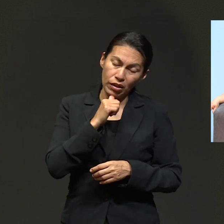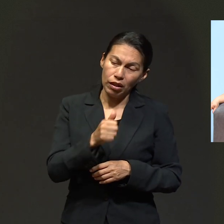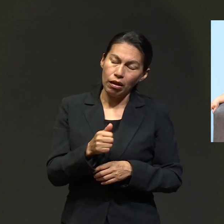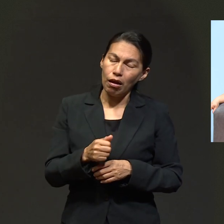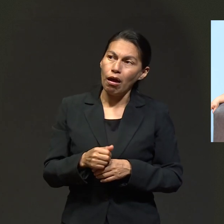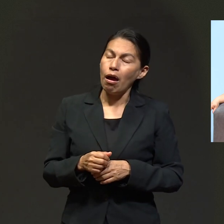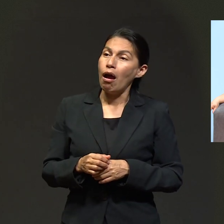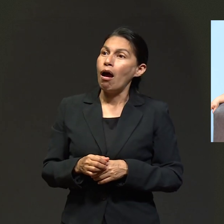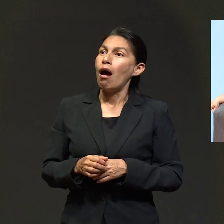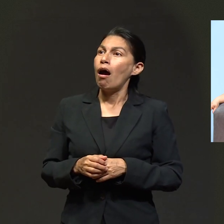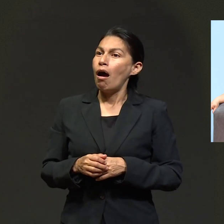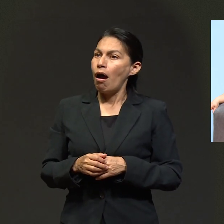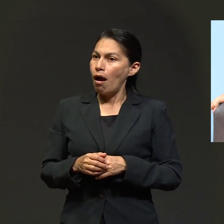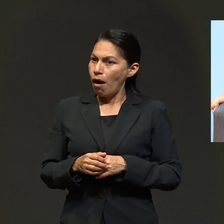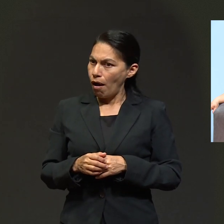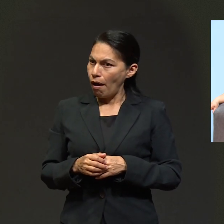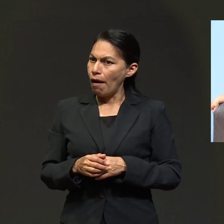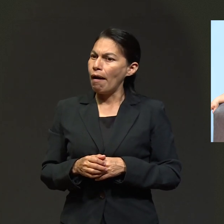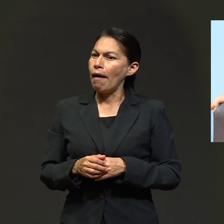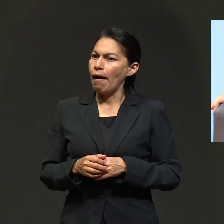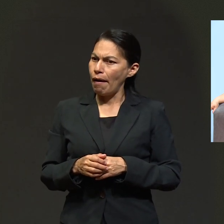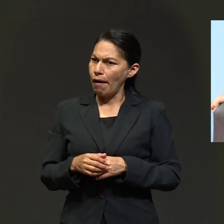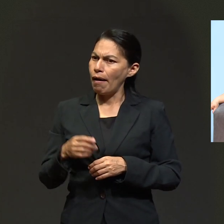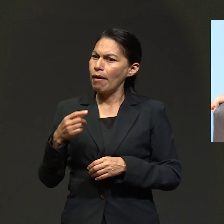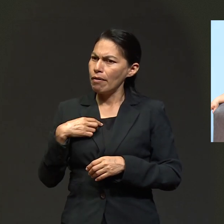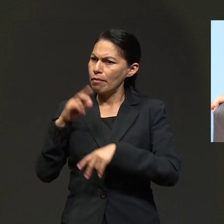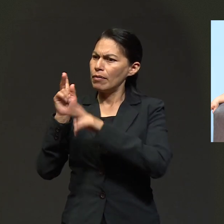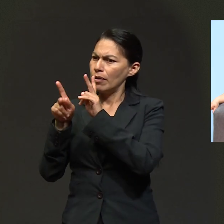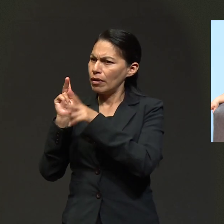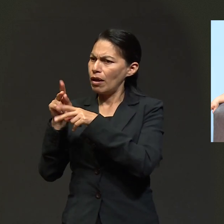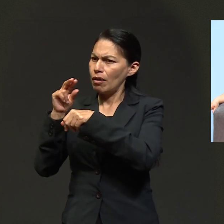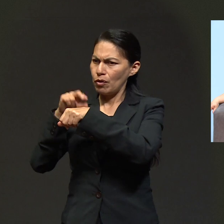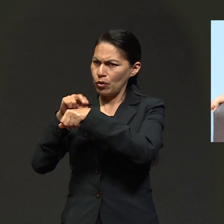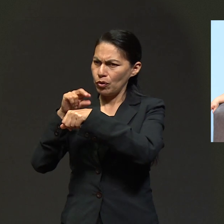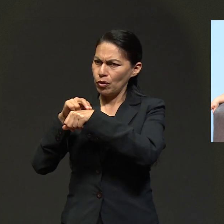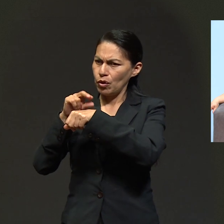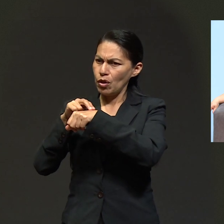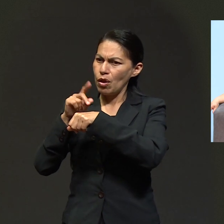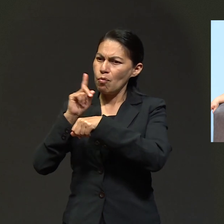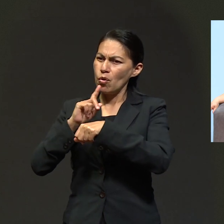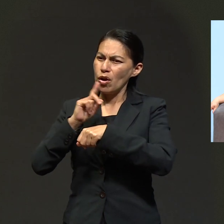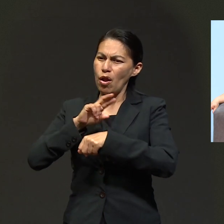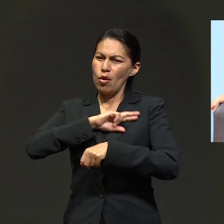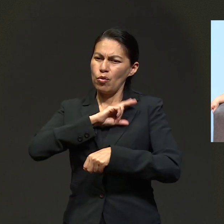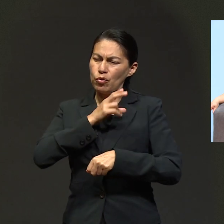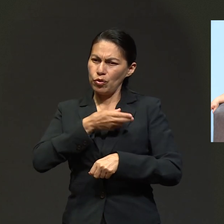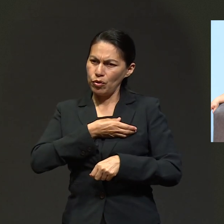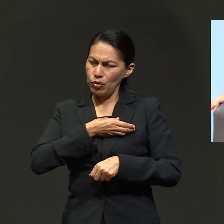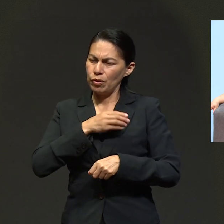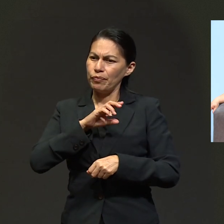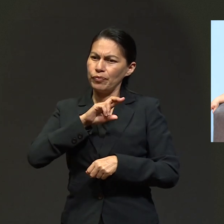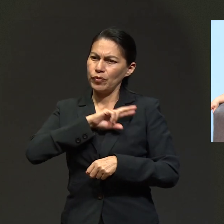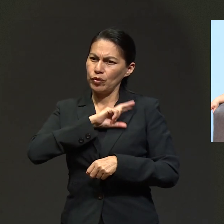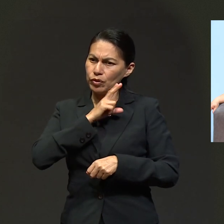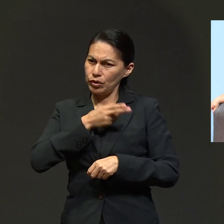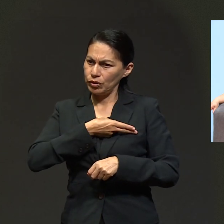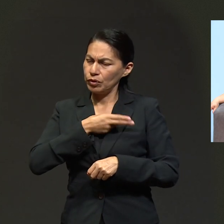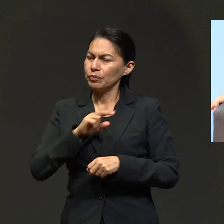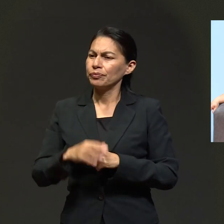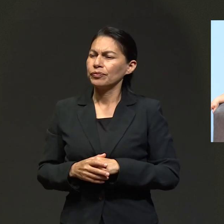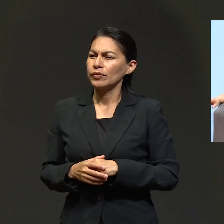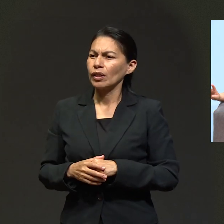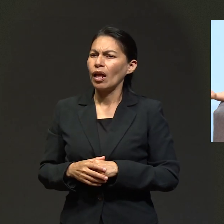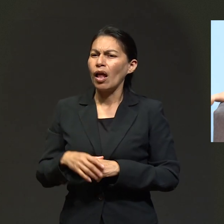como estos alimentos. Y me dicen, déjeme, voy a hablar con su médico y con la nutrióloga.